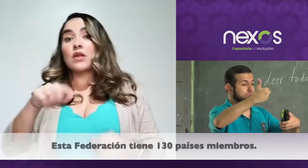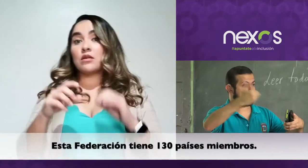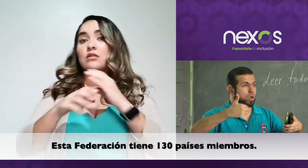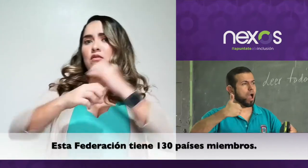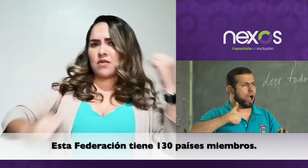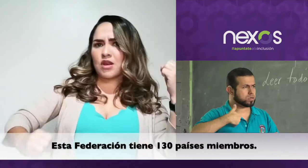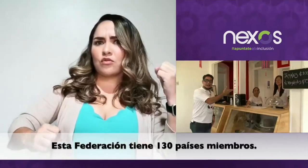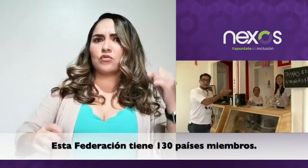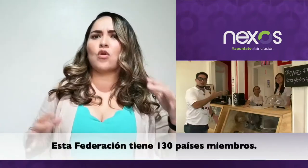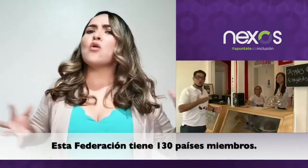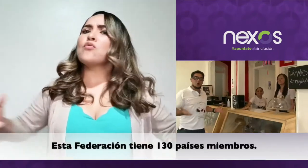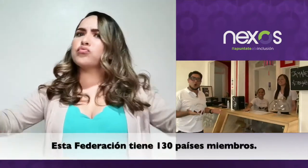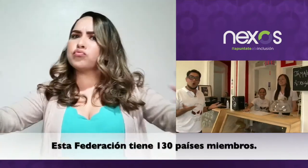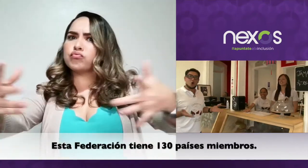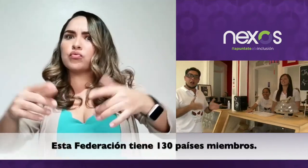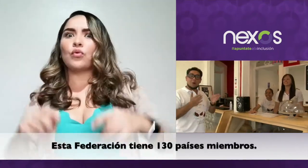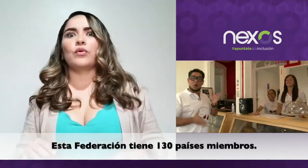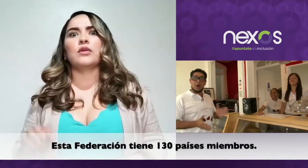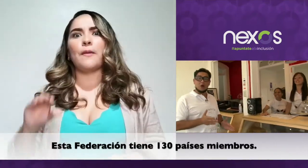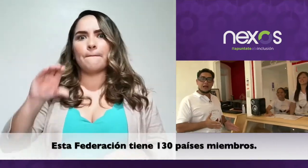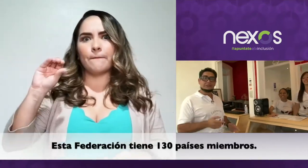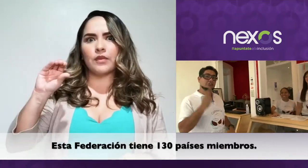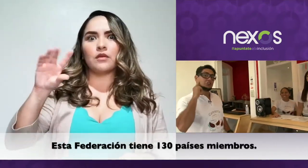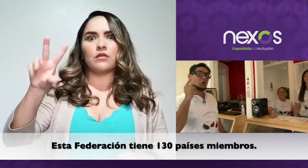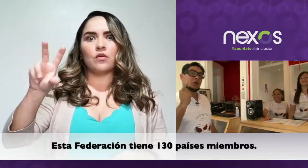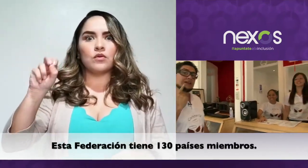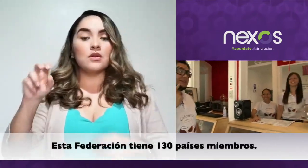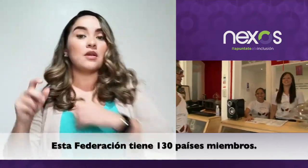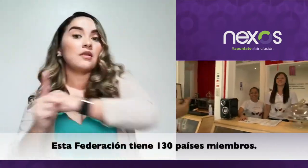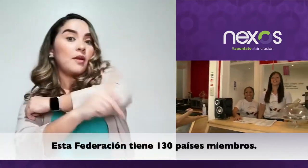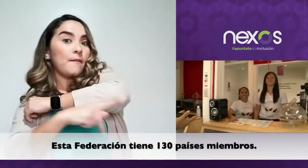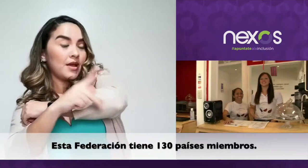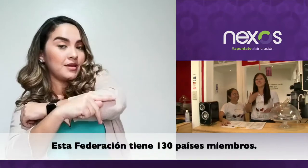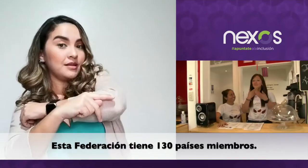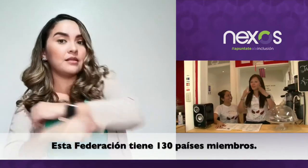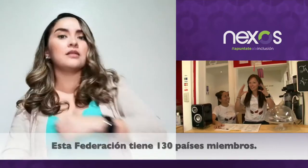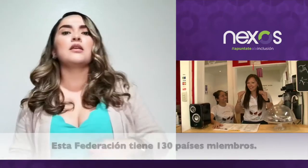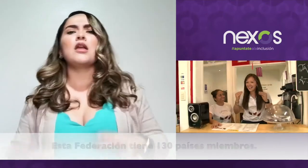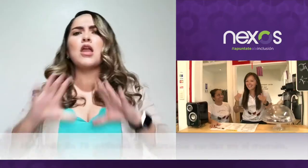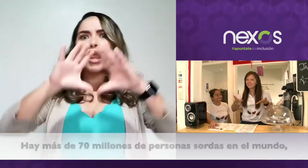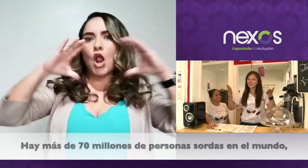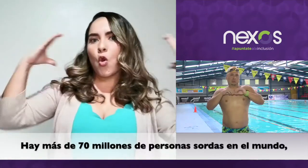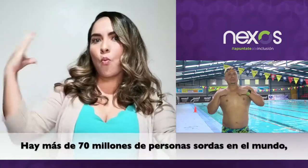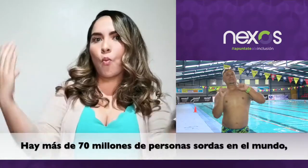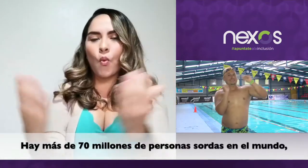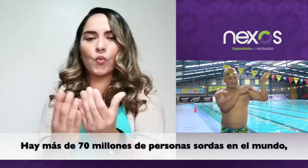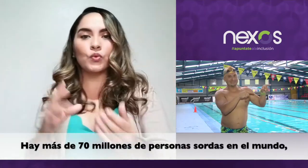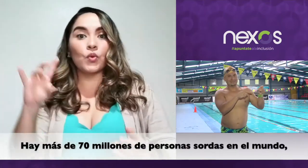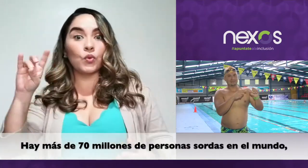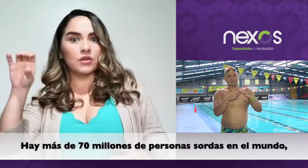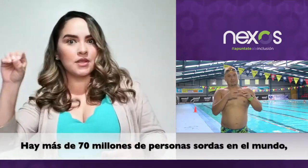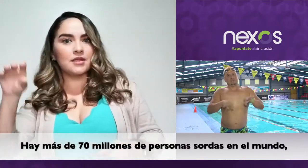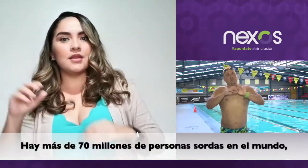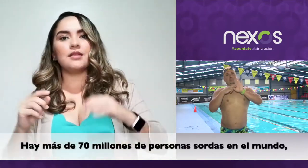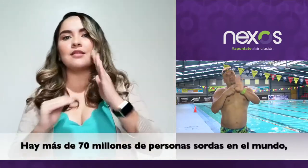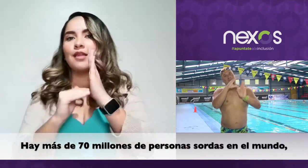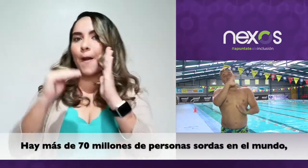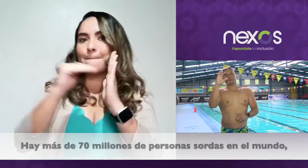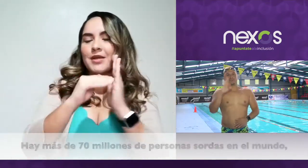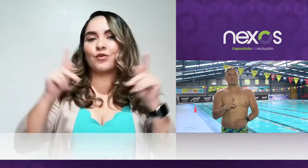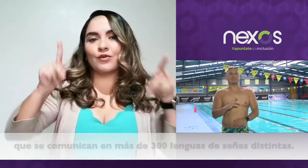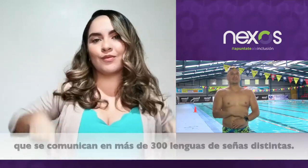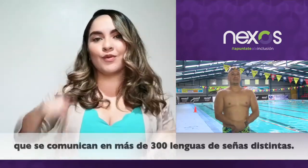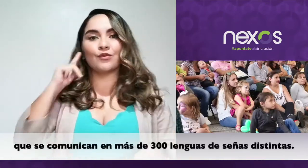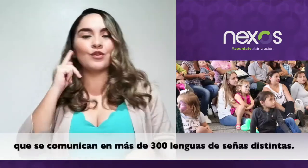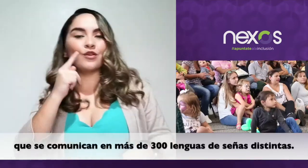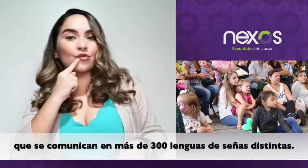Esta federación tiene 130 países miembros. Hay más de 70 millones de personas sordas en